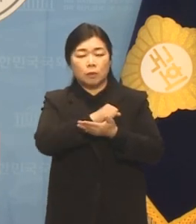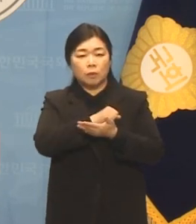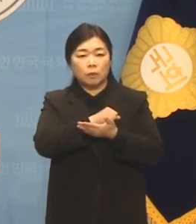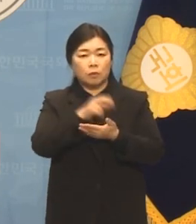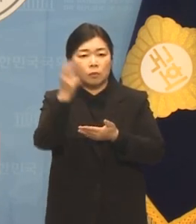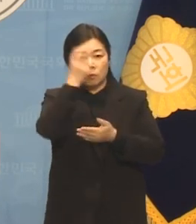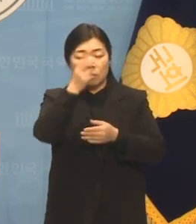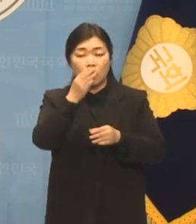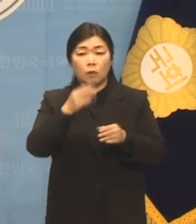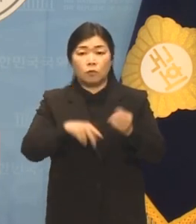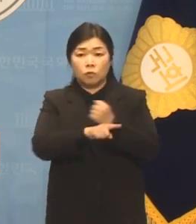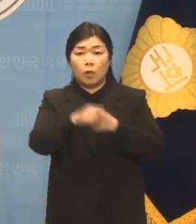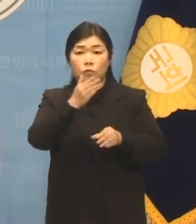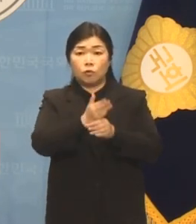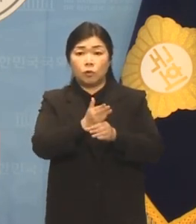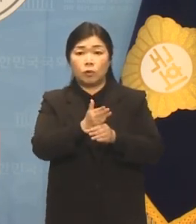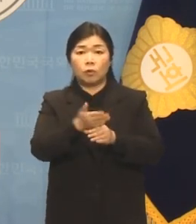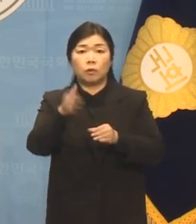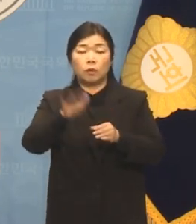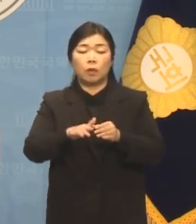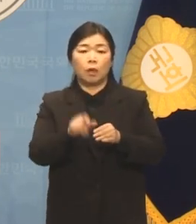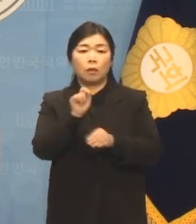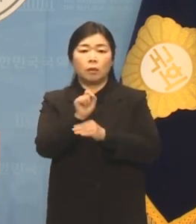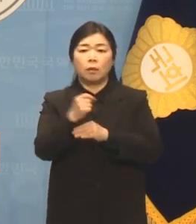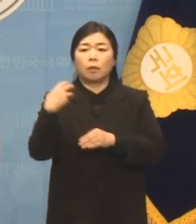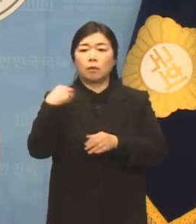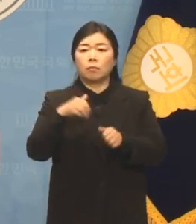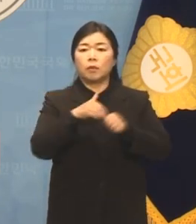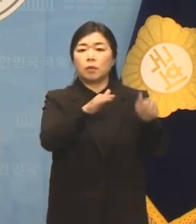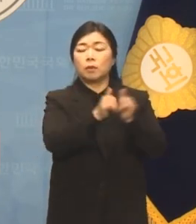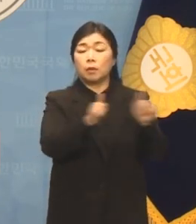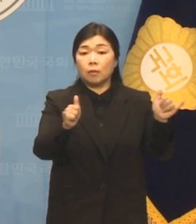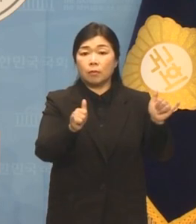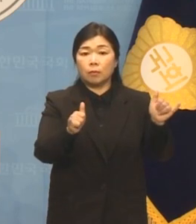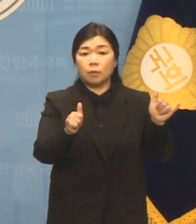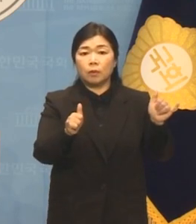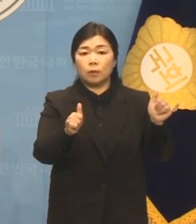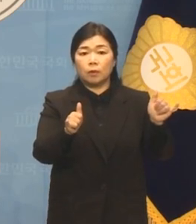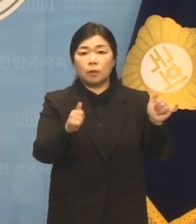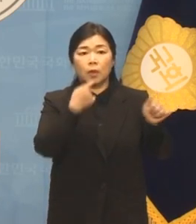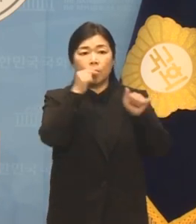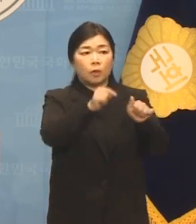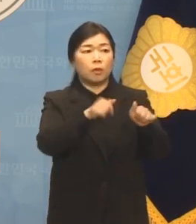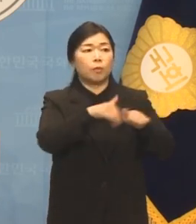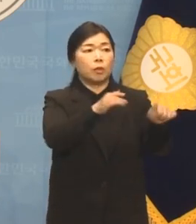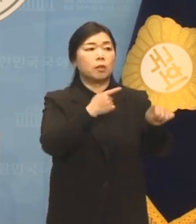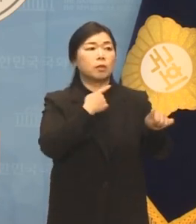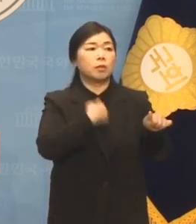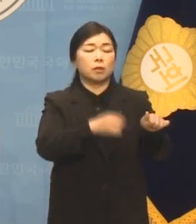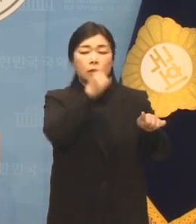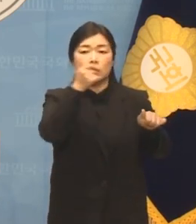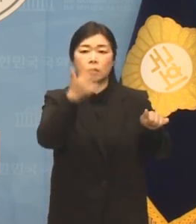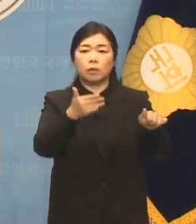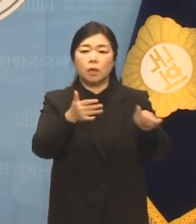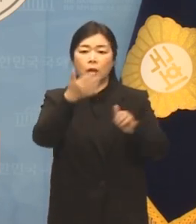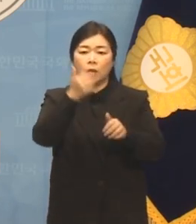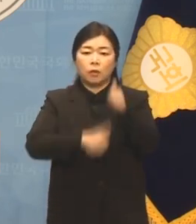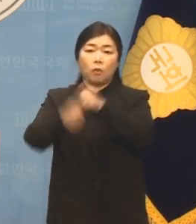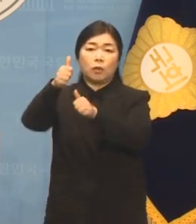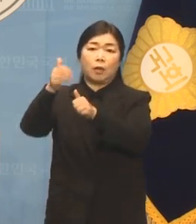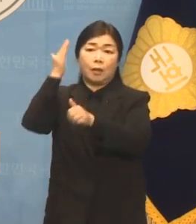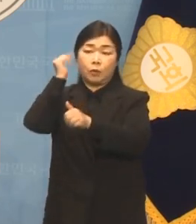대사로 임명해 도피시킨 역대 대통령이 있는지 묻고 계십니다. 핵심 피의자를